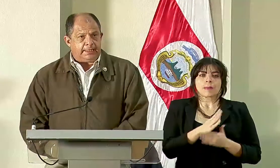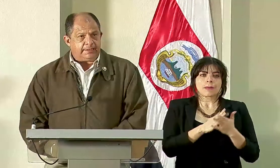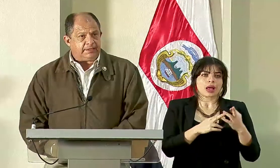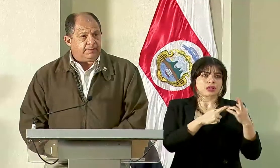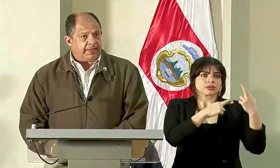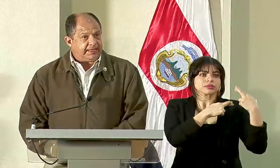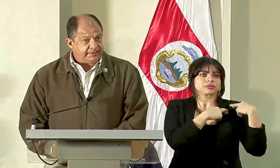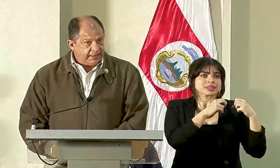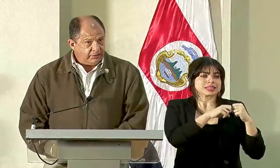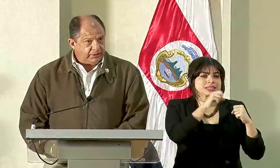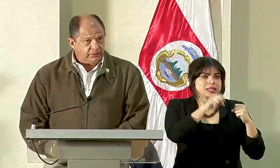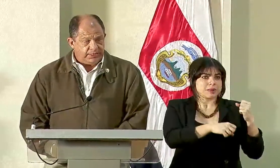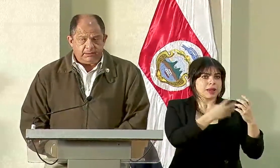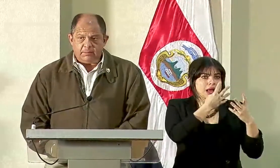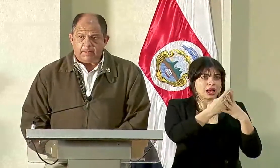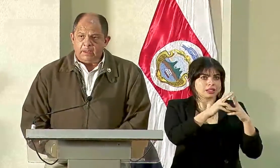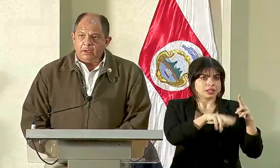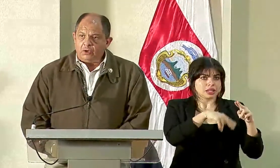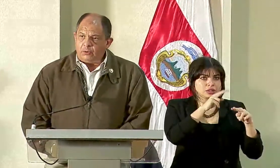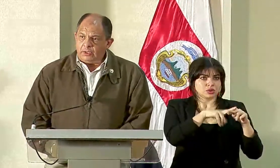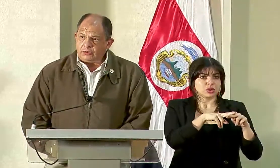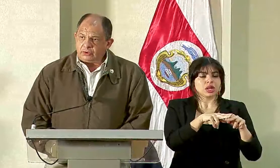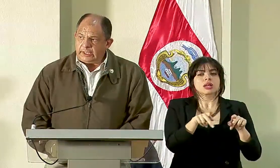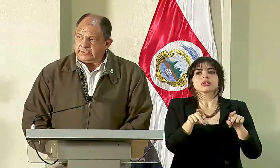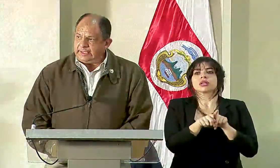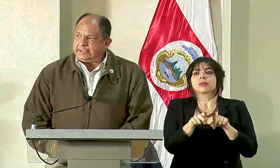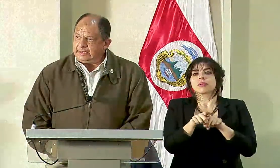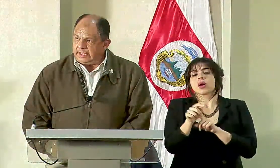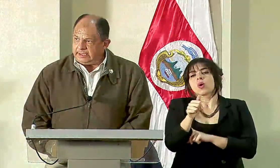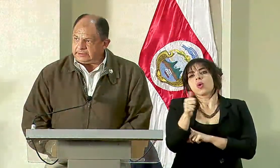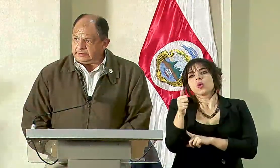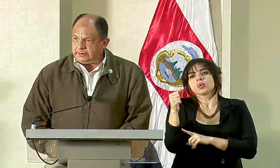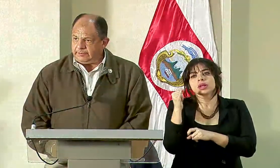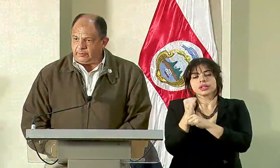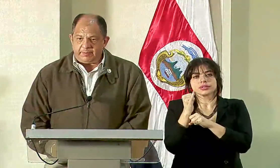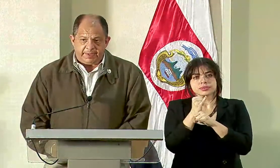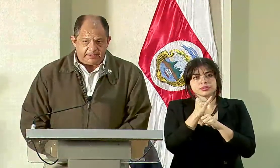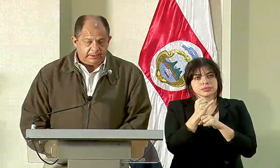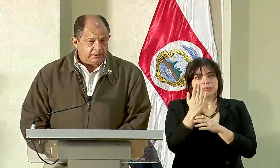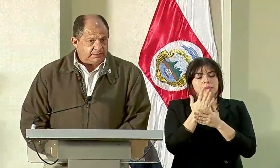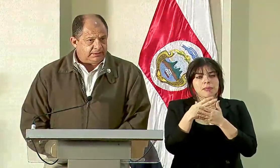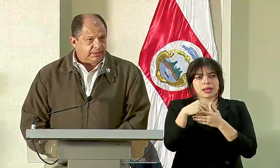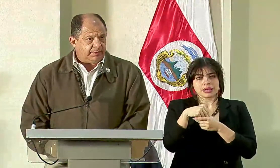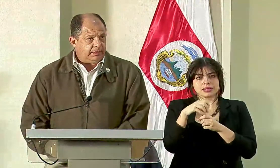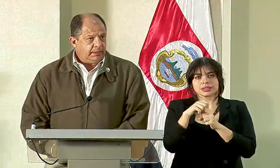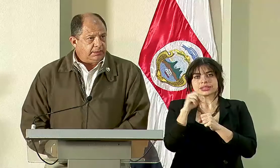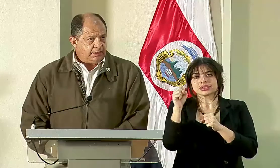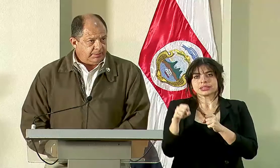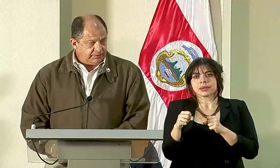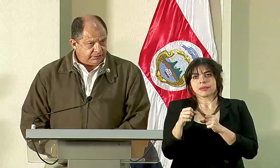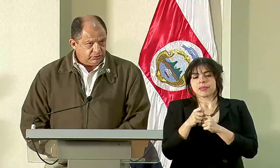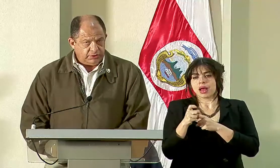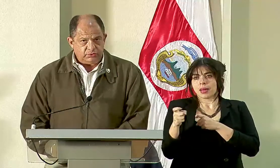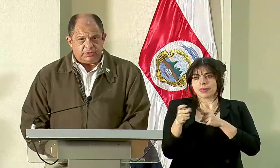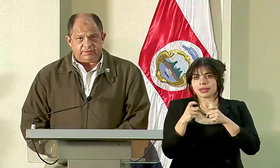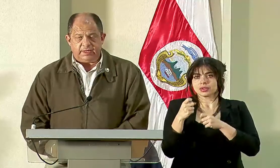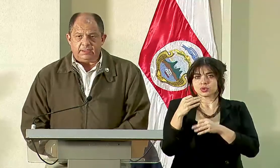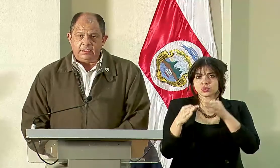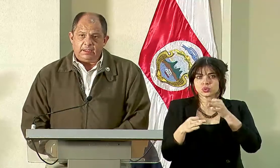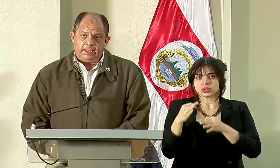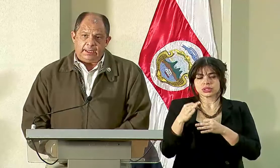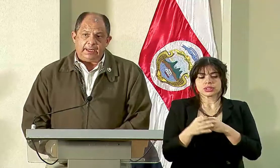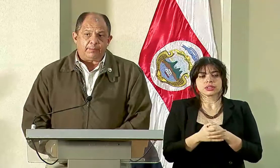al sistema carcelario nacional como a las otras entidades que forman parte del sistema de administración de